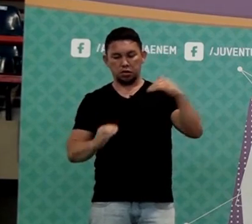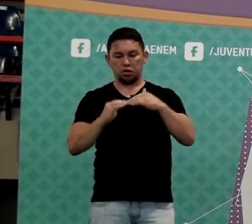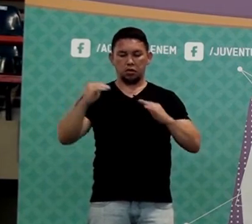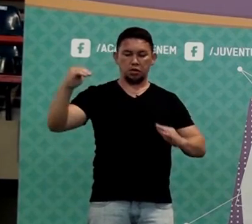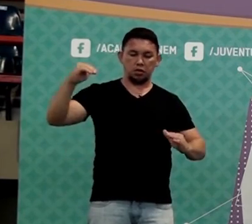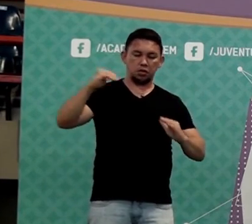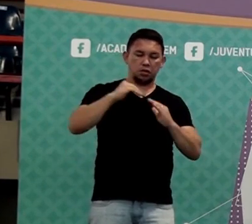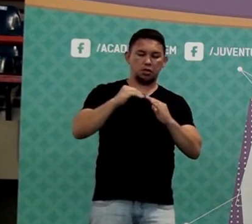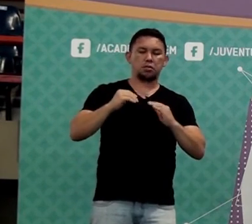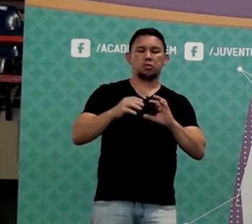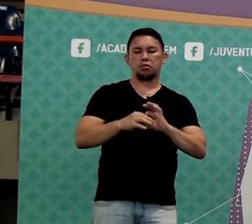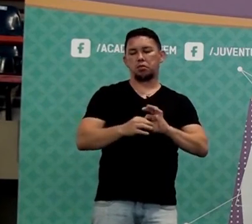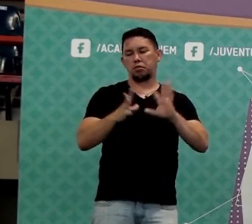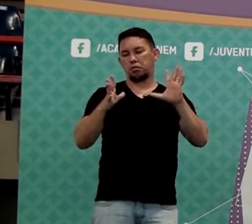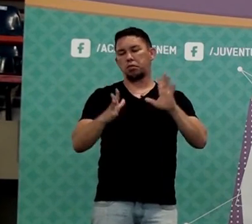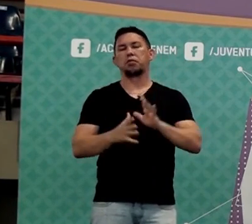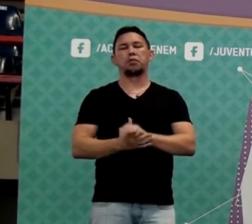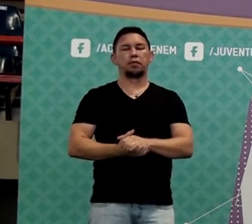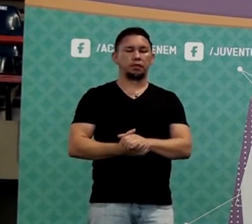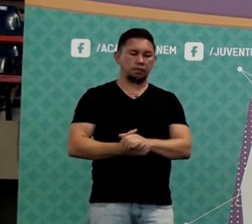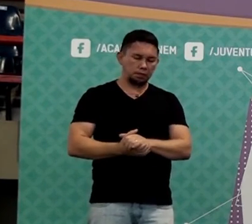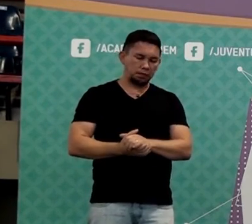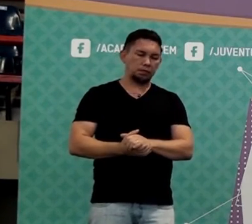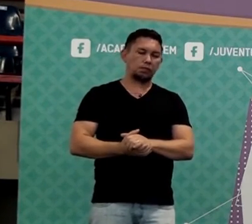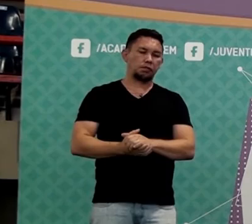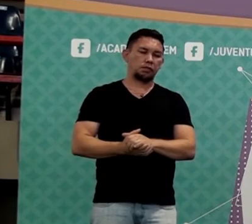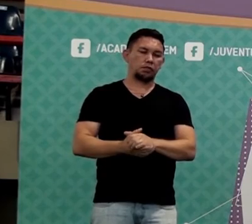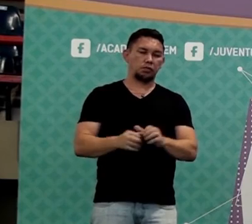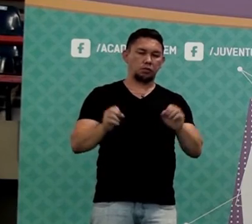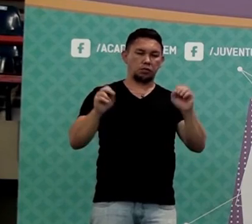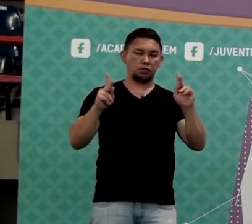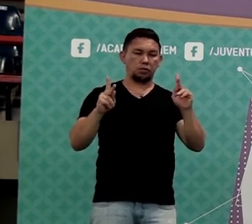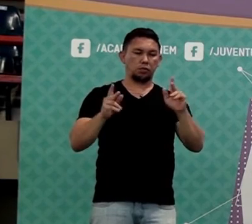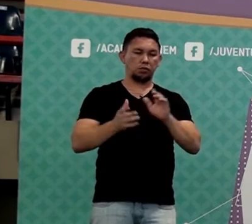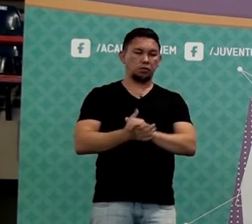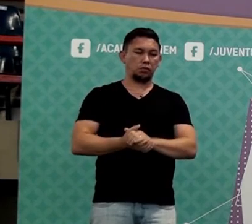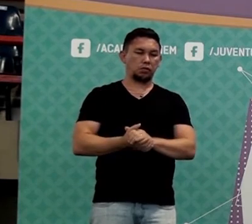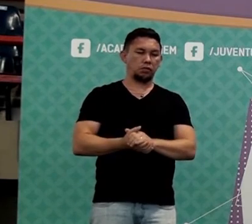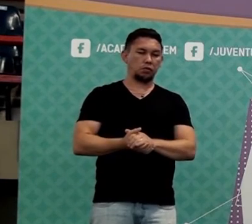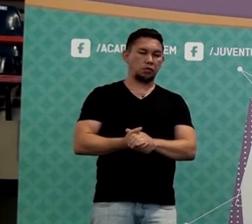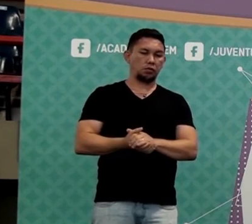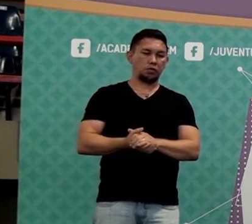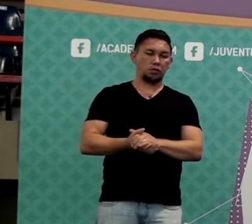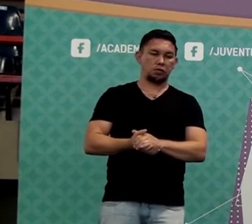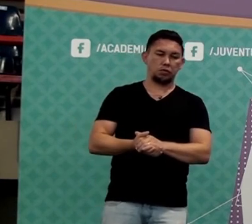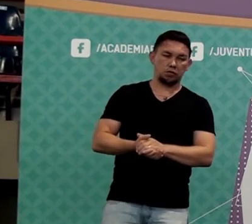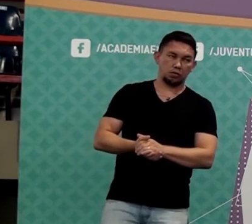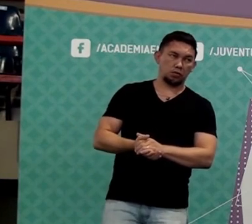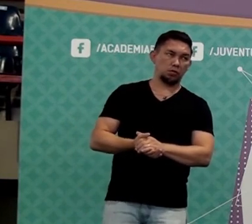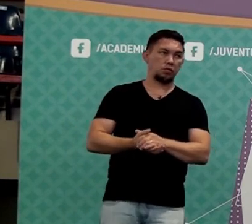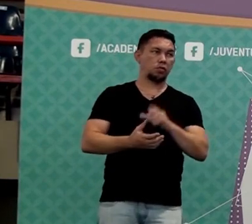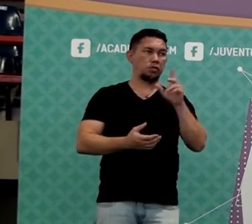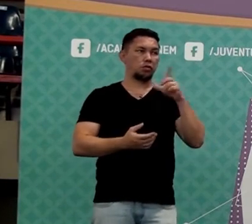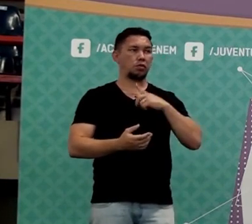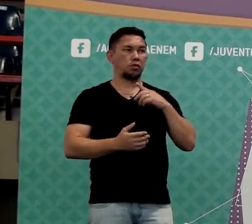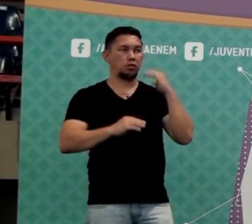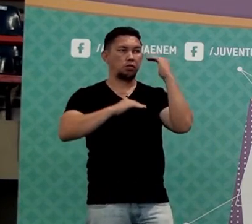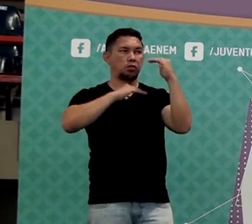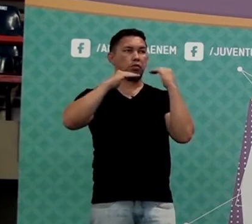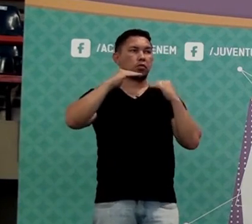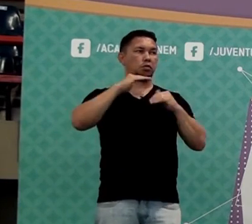E fazer o cruz credo. Pode? Pode. Beleza? Mas eu quero só mostrar para vocês que porcentagem é apenas uma